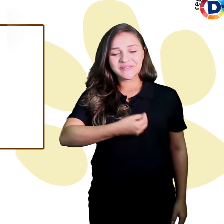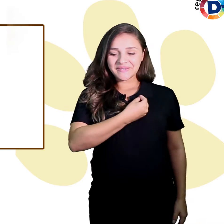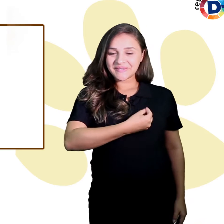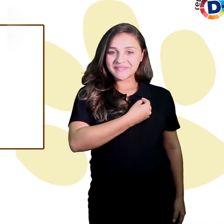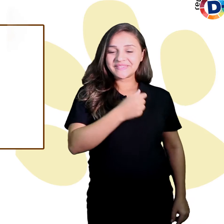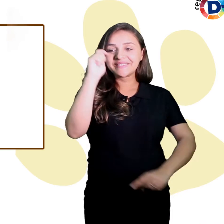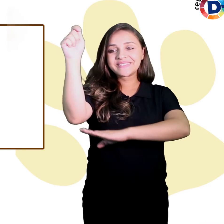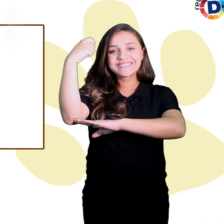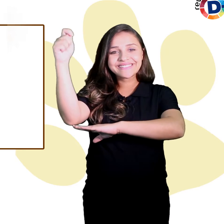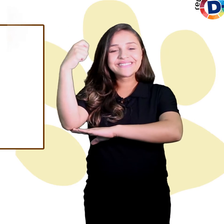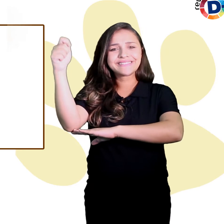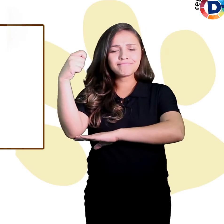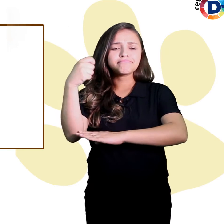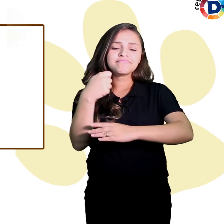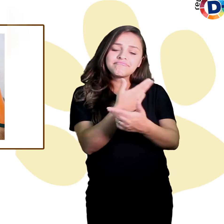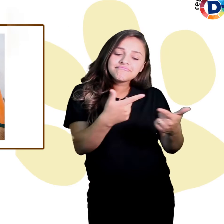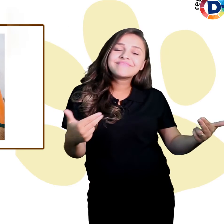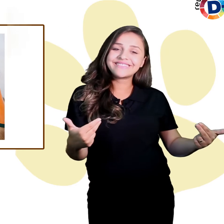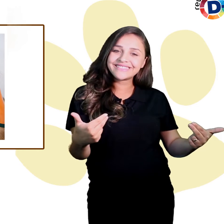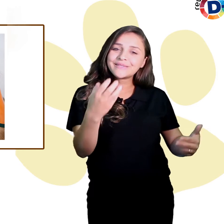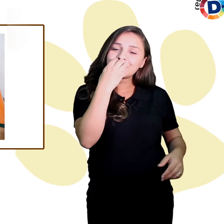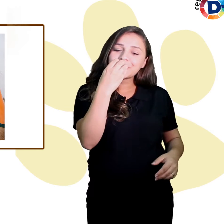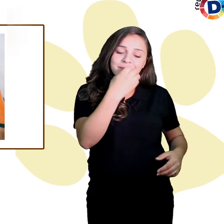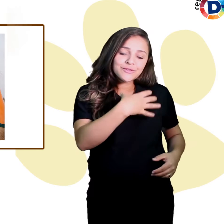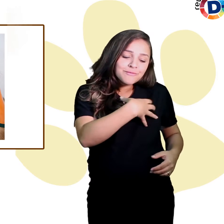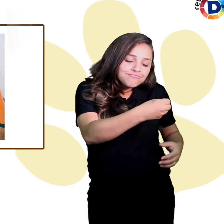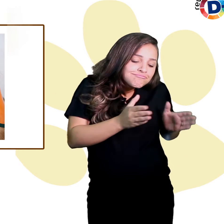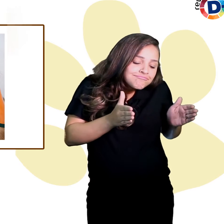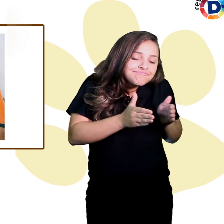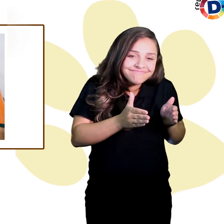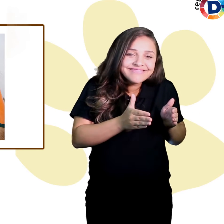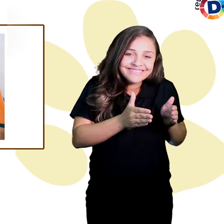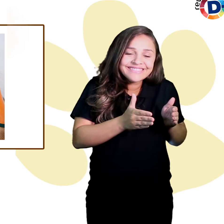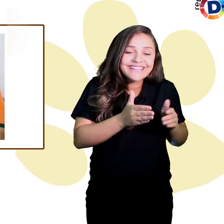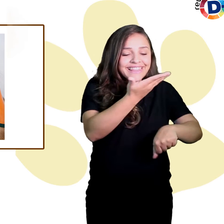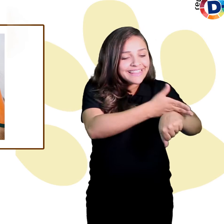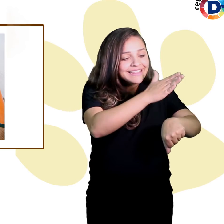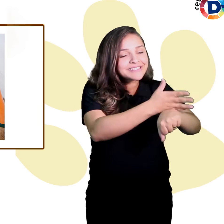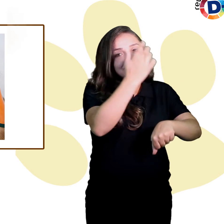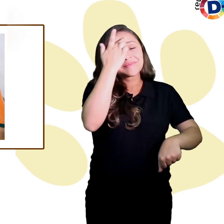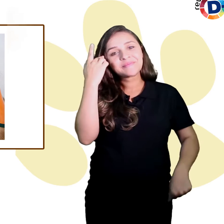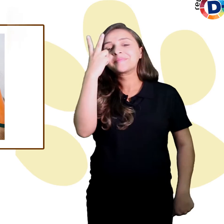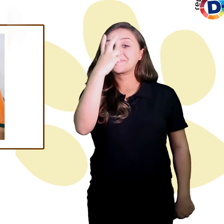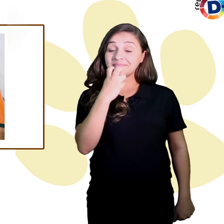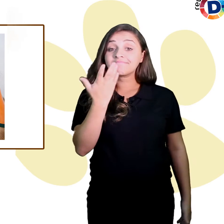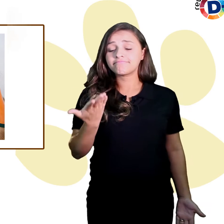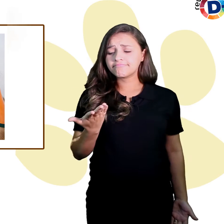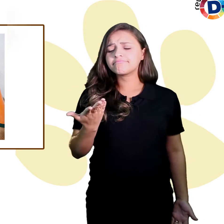alguns dos filhotes que estão em treinamento para pessoas com deficiência visual. Percebemos a importância